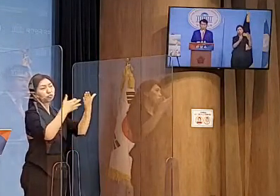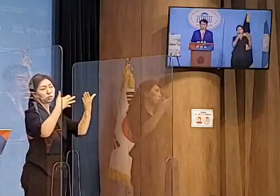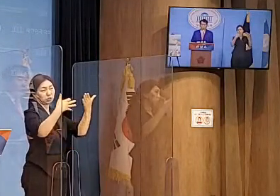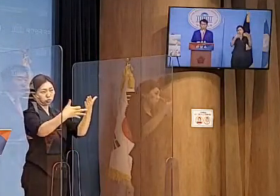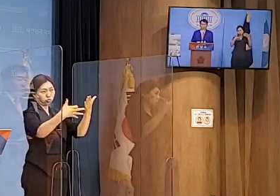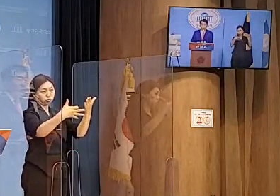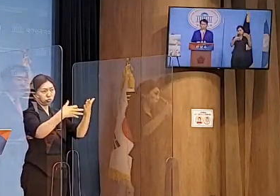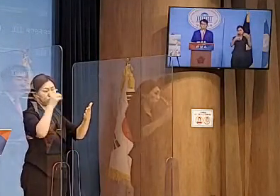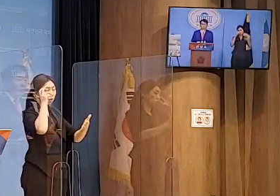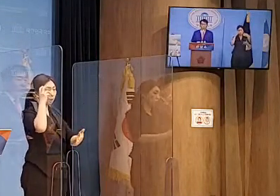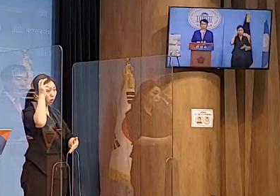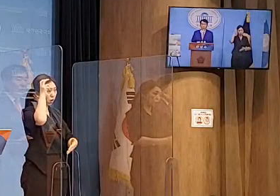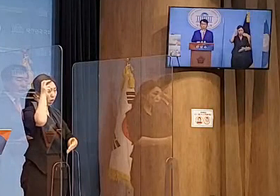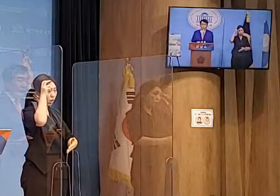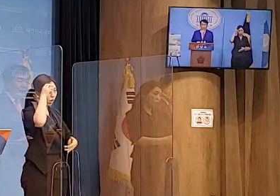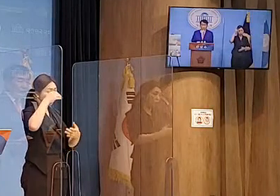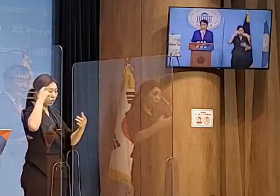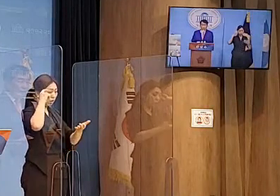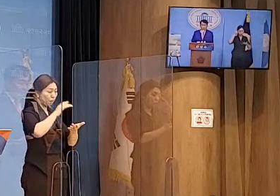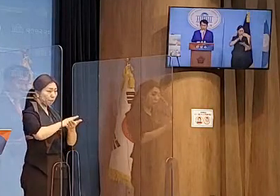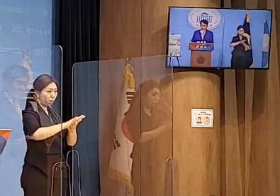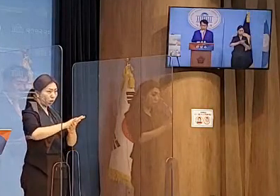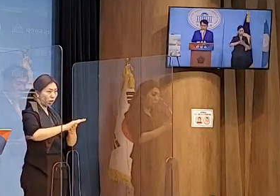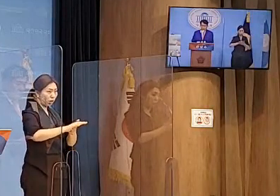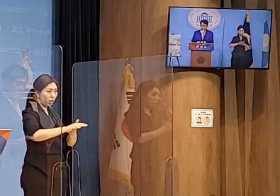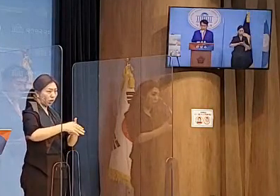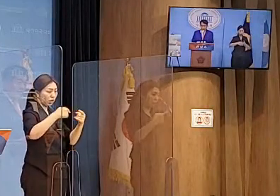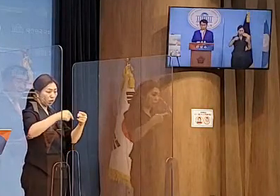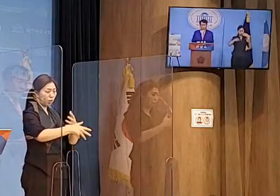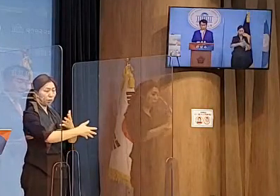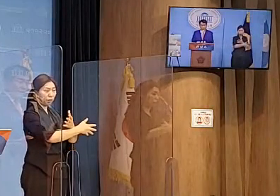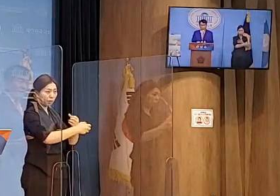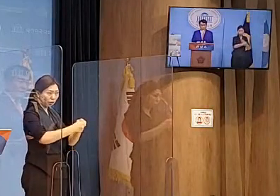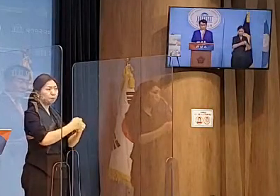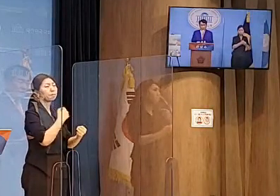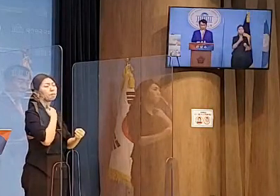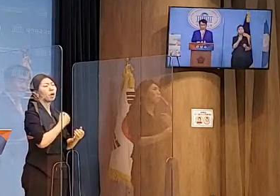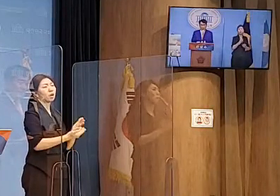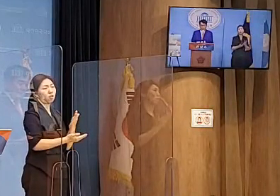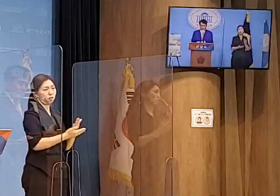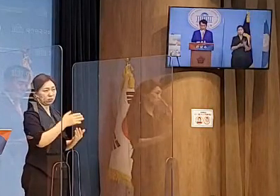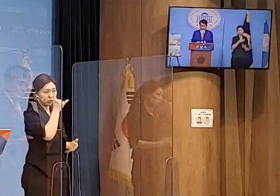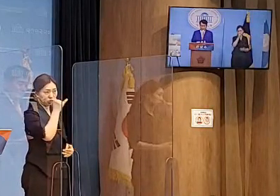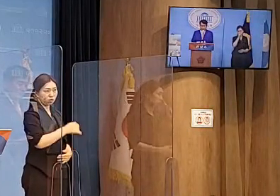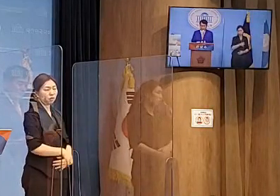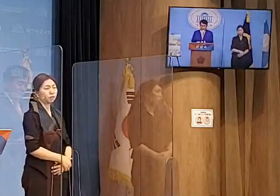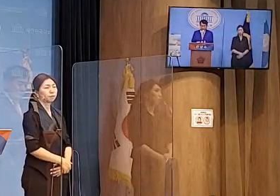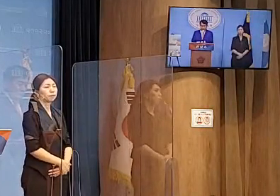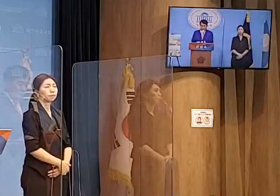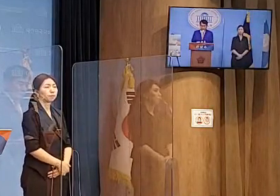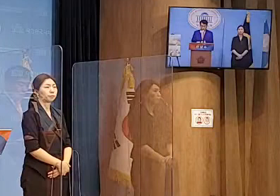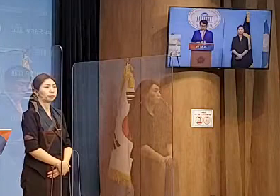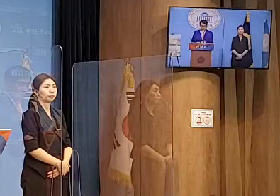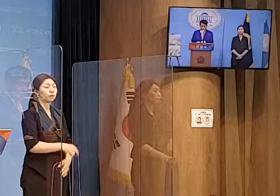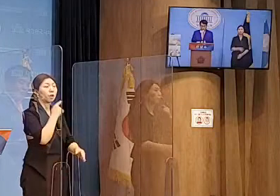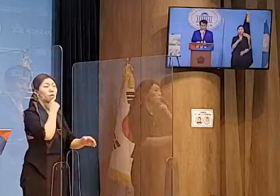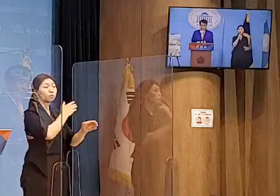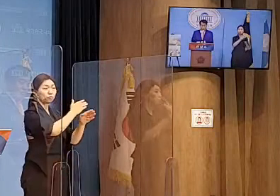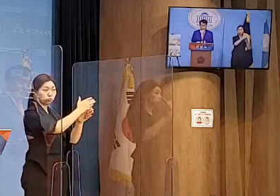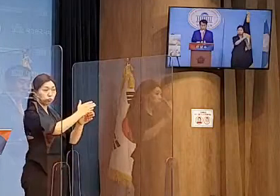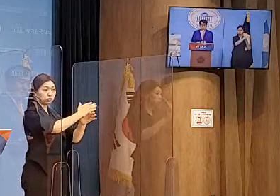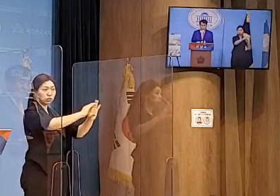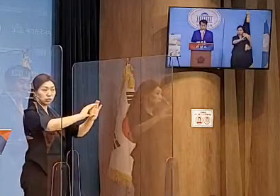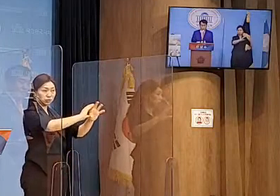육자회담의 단초를 연 그런 경험이 있습니다. 북측 관한